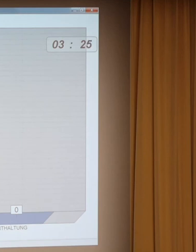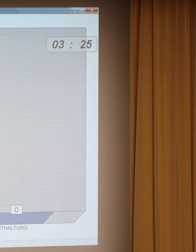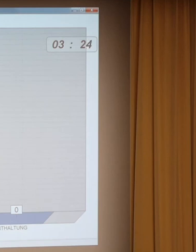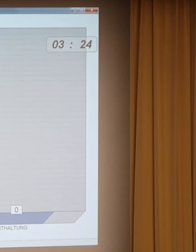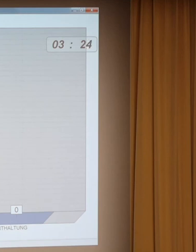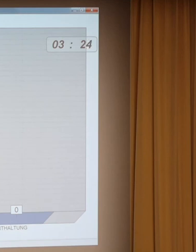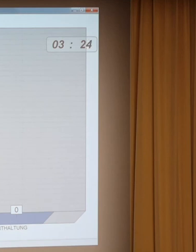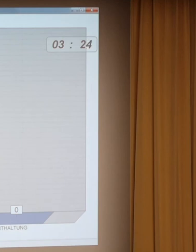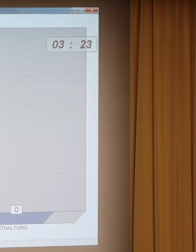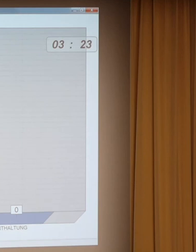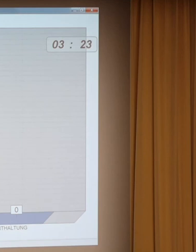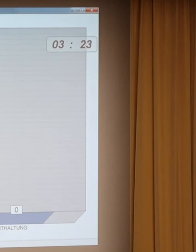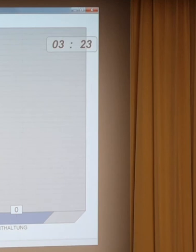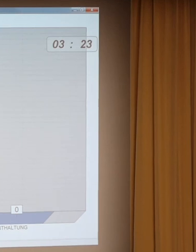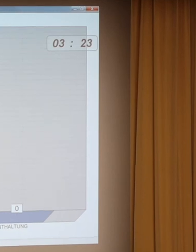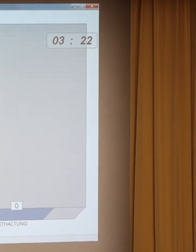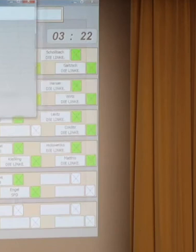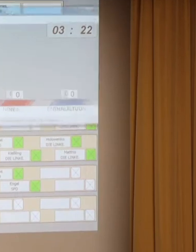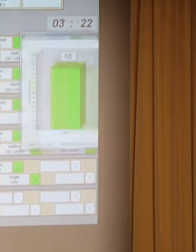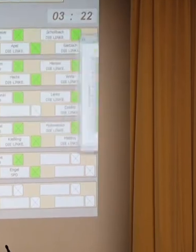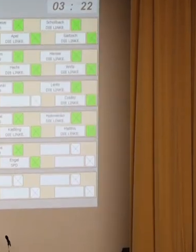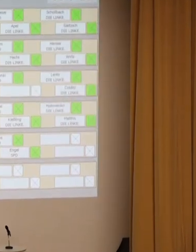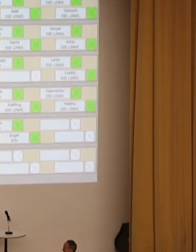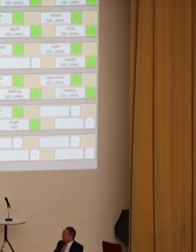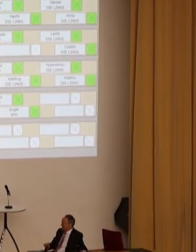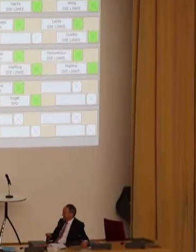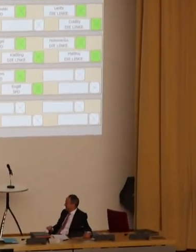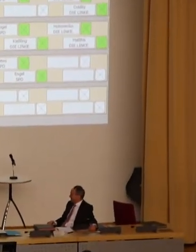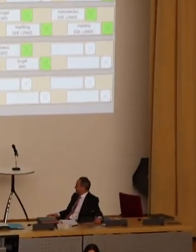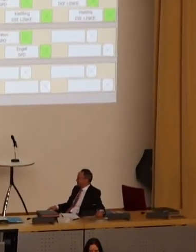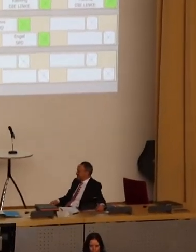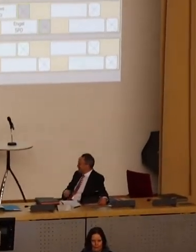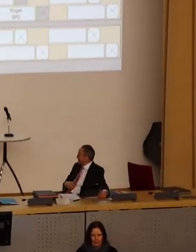66 Ja-Stimmen, keine Nein, keine Enthaltung. Damit einstimmig so beschlossen. Vielen Dank.